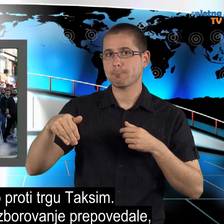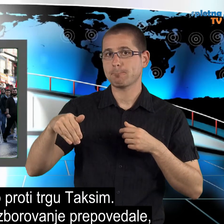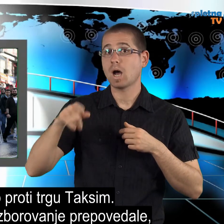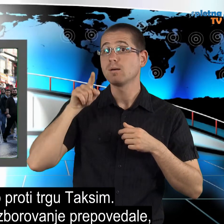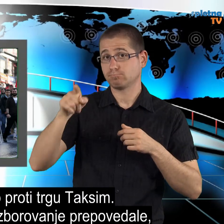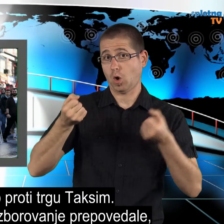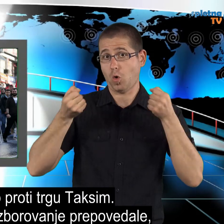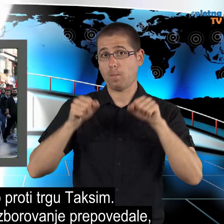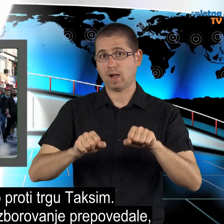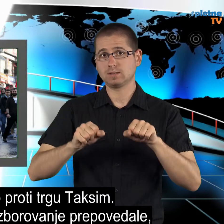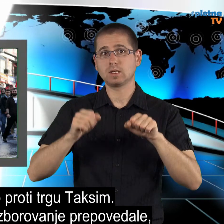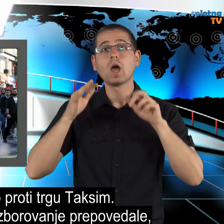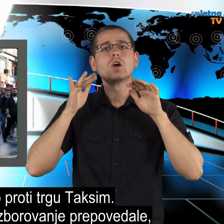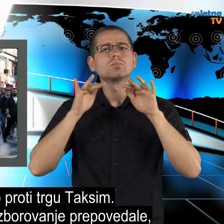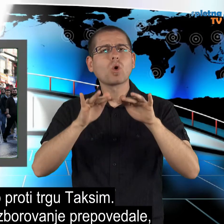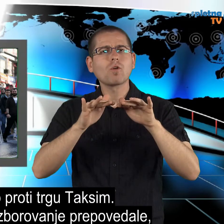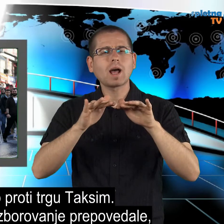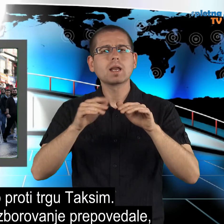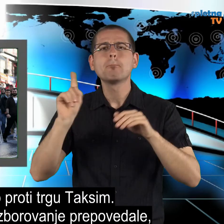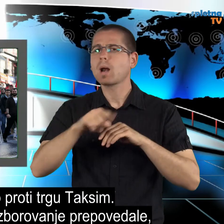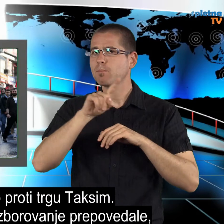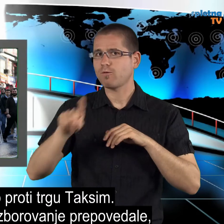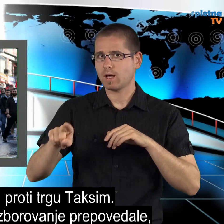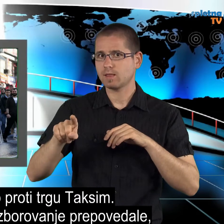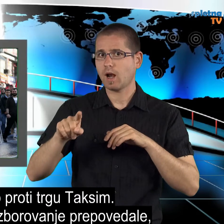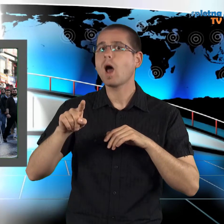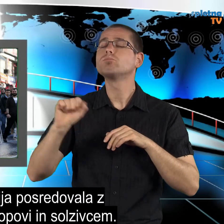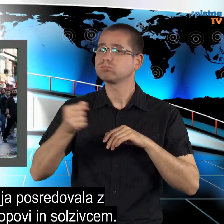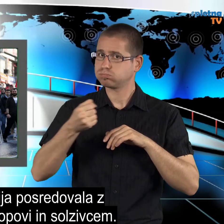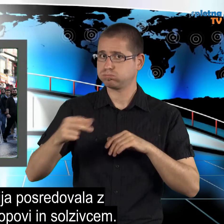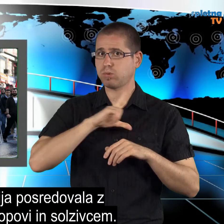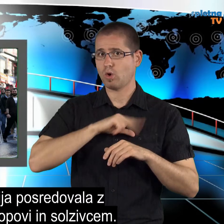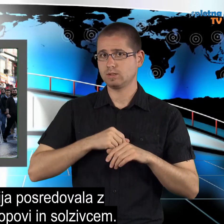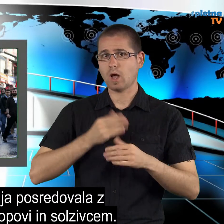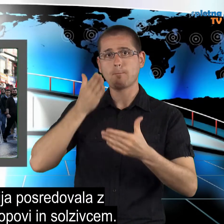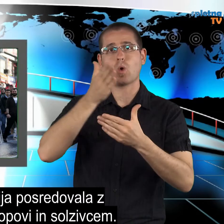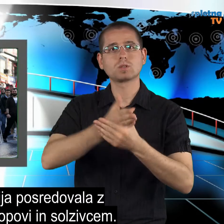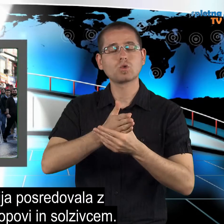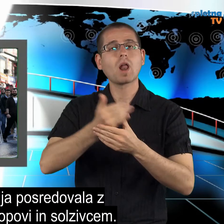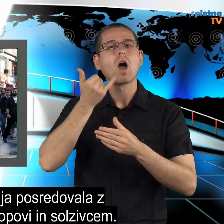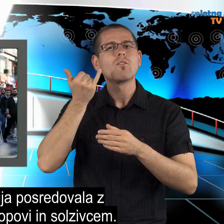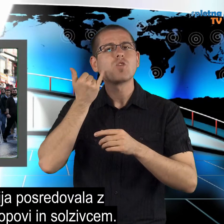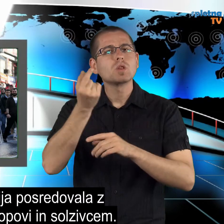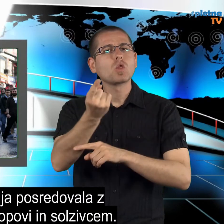Ker so v oblasti zborovanje prepovedale, je policija posredovala z vodnimi topovi in sovzivcem.